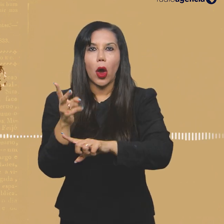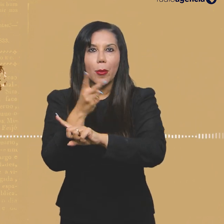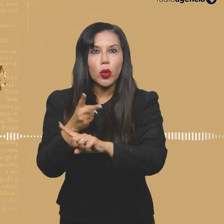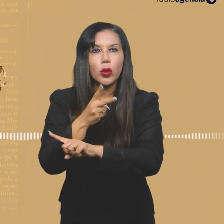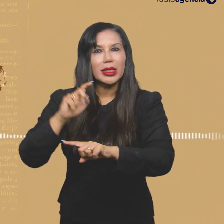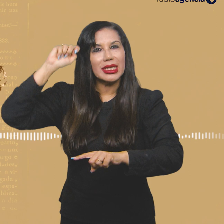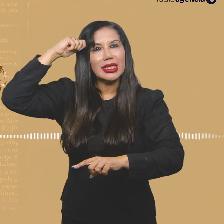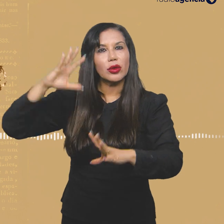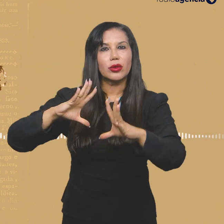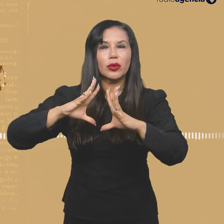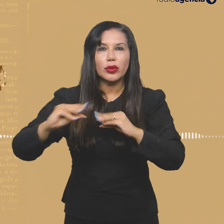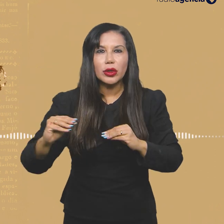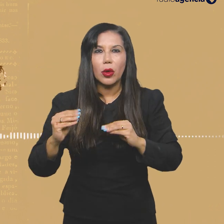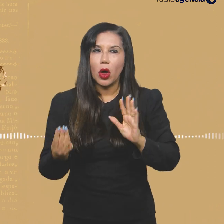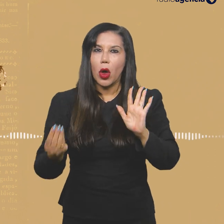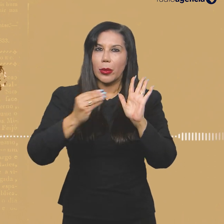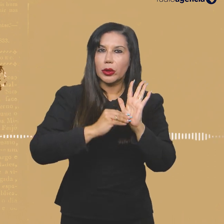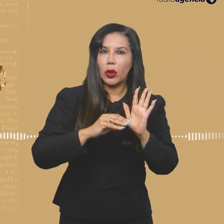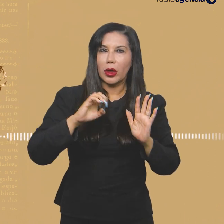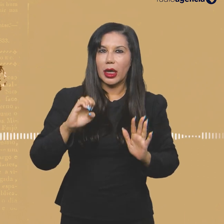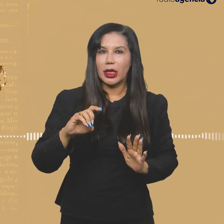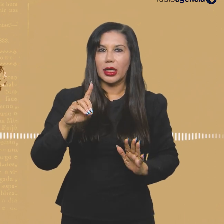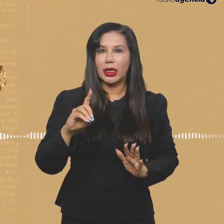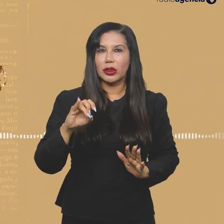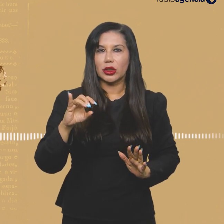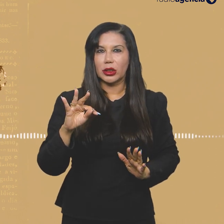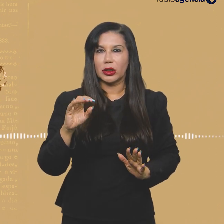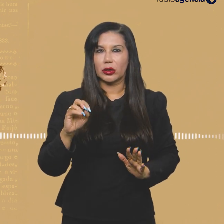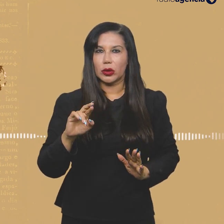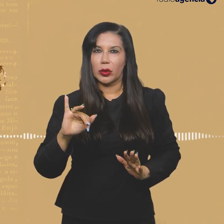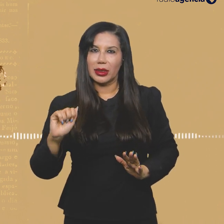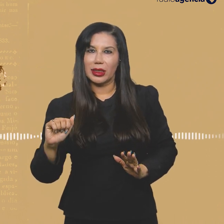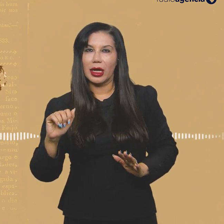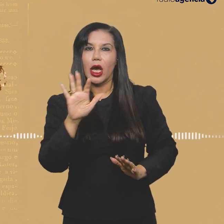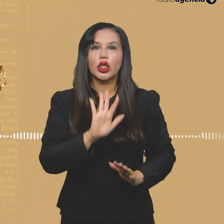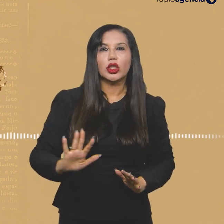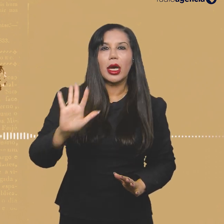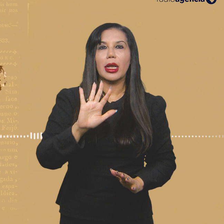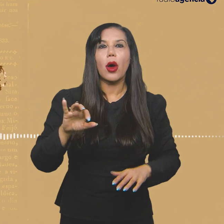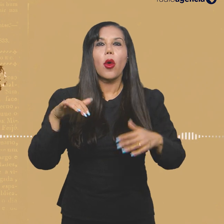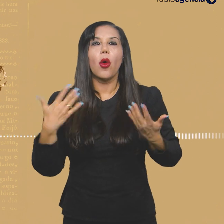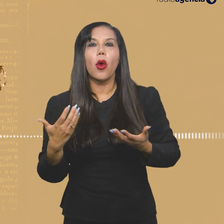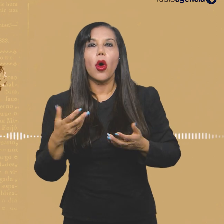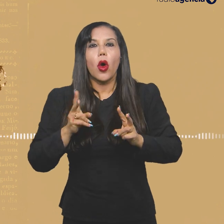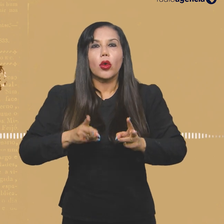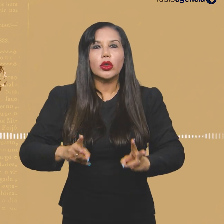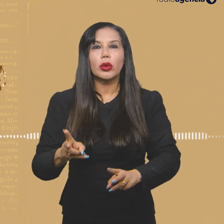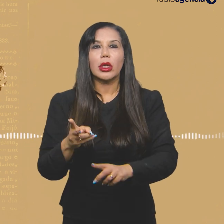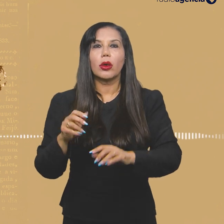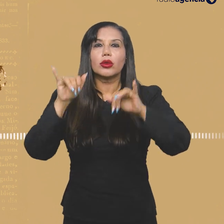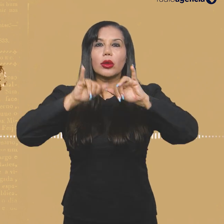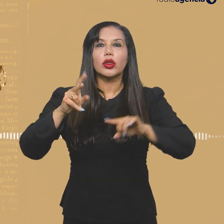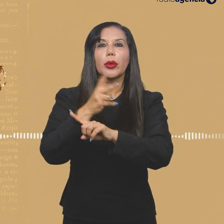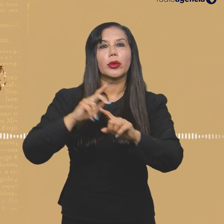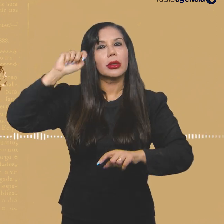do procura-se negro fujão para a editoria geral? Foi só isso? Ou o geral é uma continuação dos anúncios de procura-se